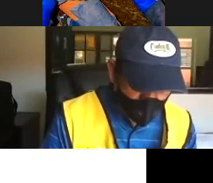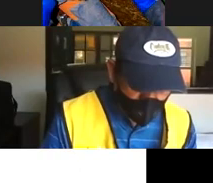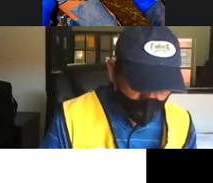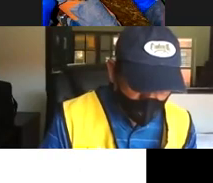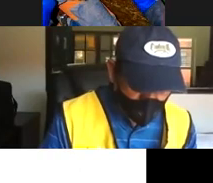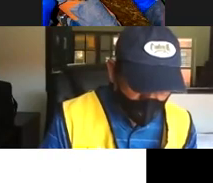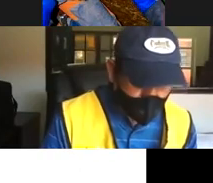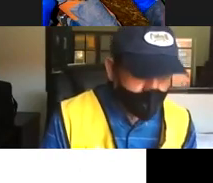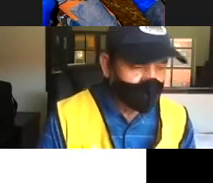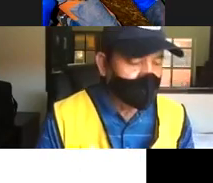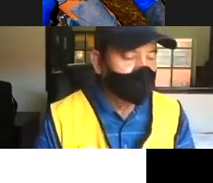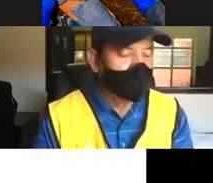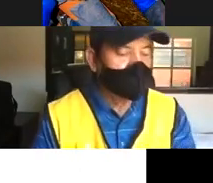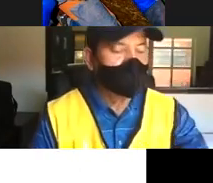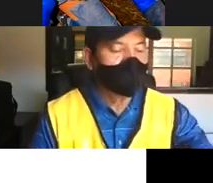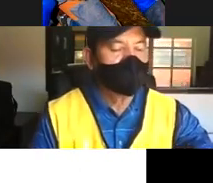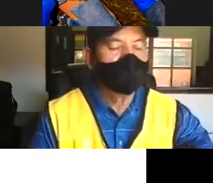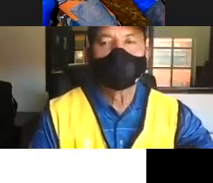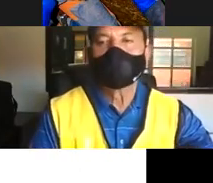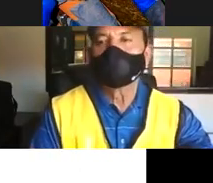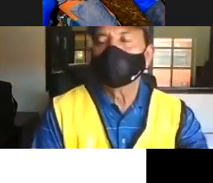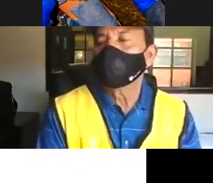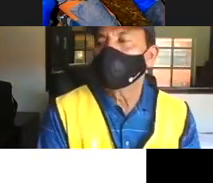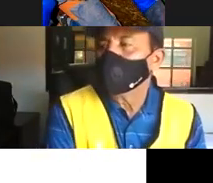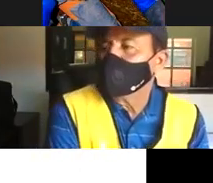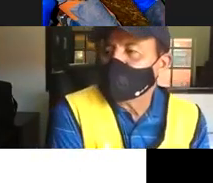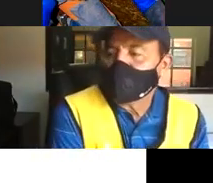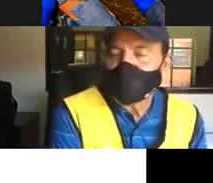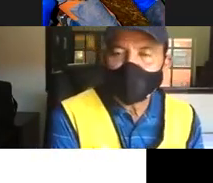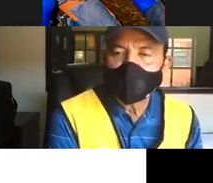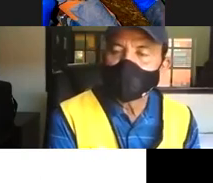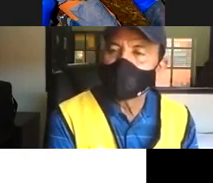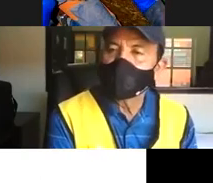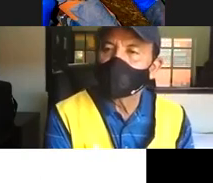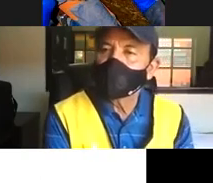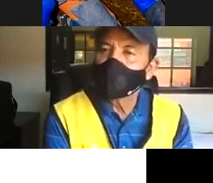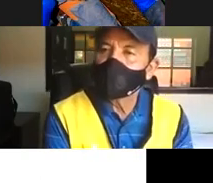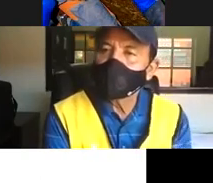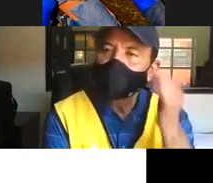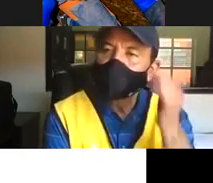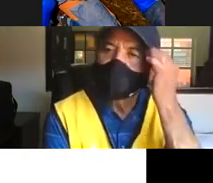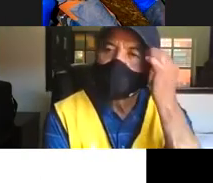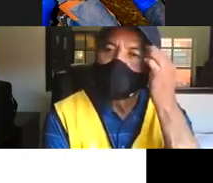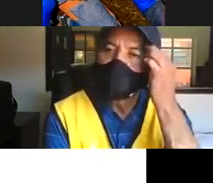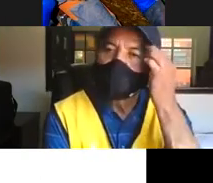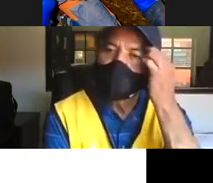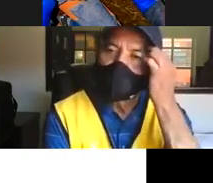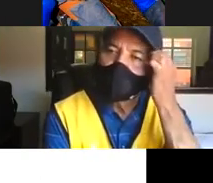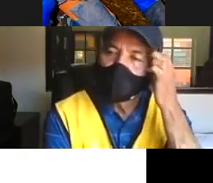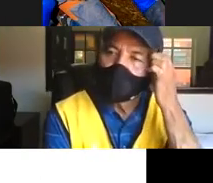persona sorda en este caso que va en este caso en Saltillo en el Museo del Desierto le encantan los dinosaurios y